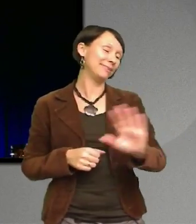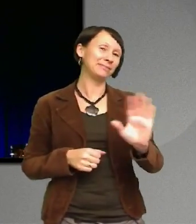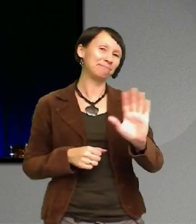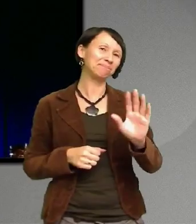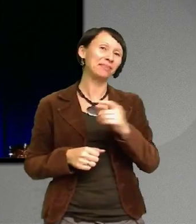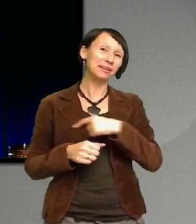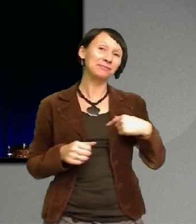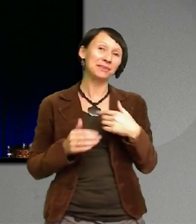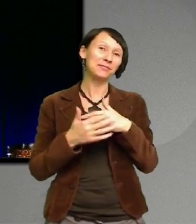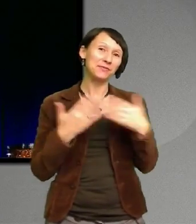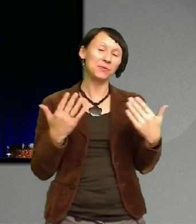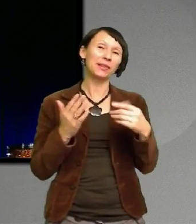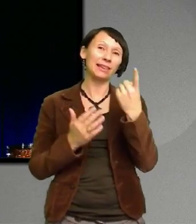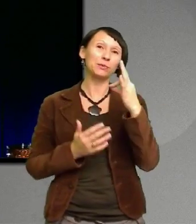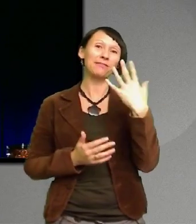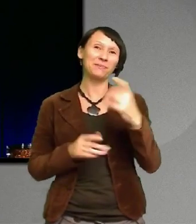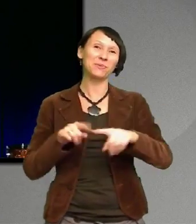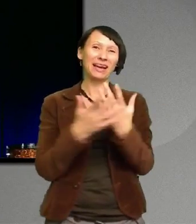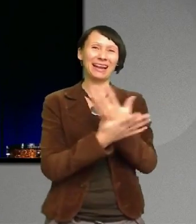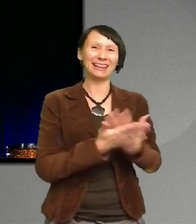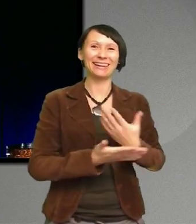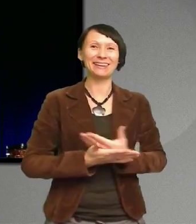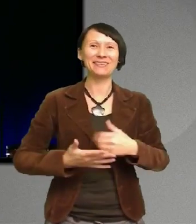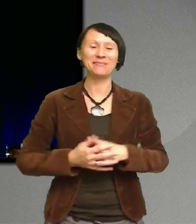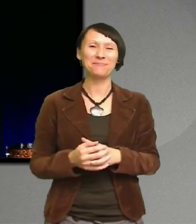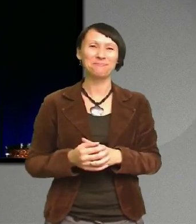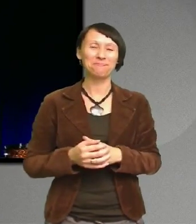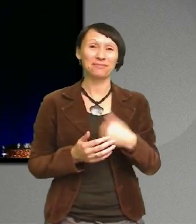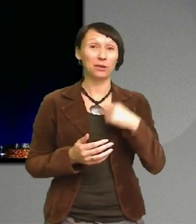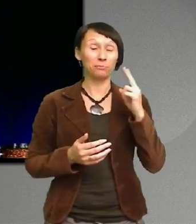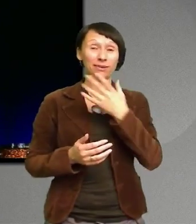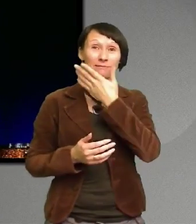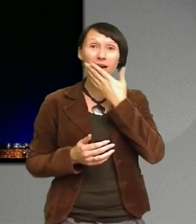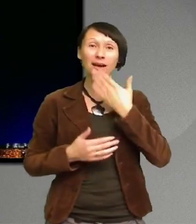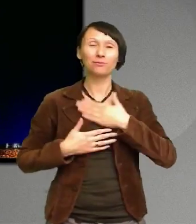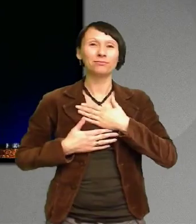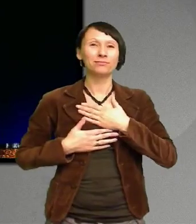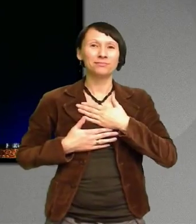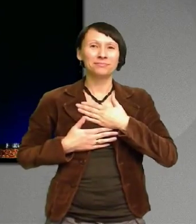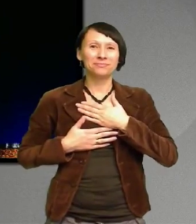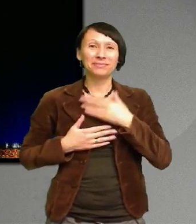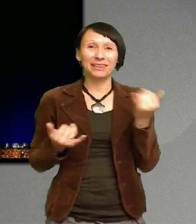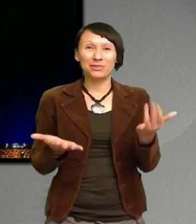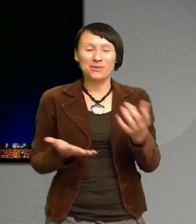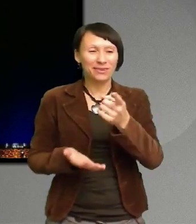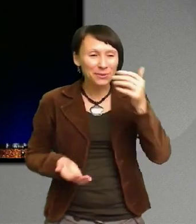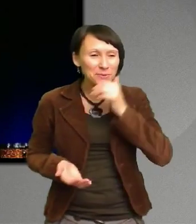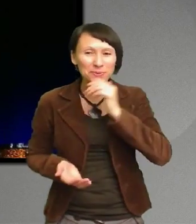Jag blev alldeles varm inombords Den här dagen ska de här ungdomarna få lära sig hur de kan förbättra